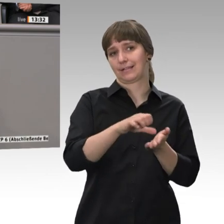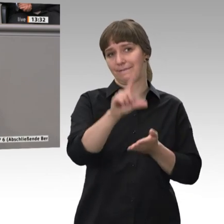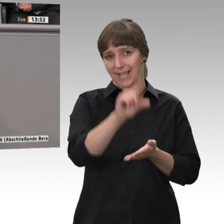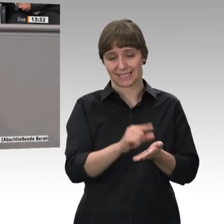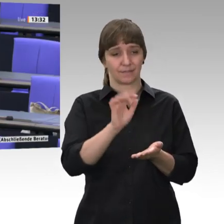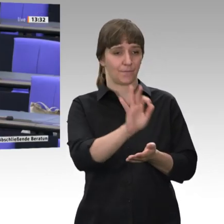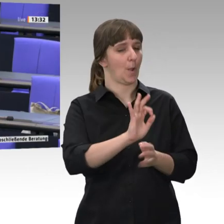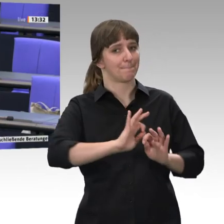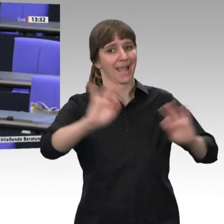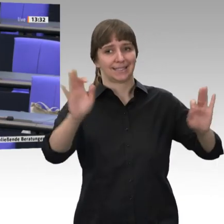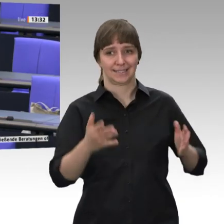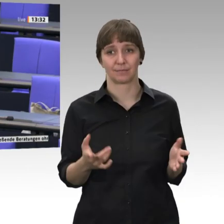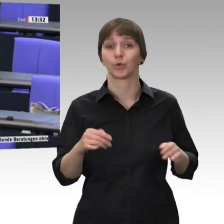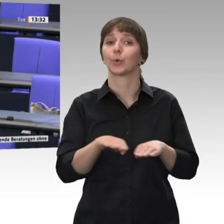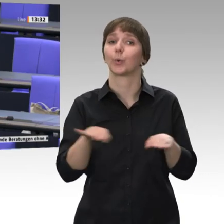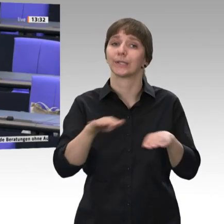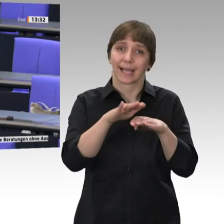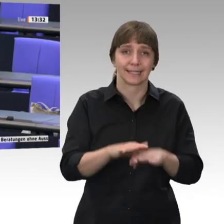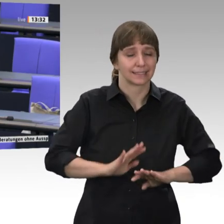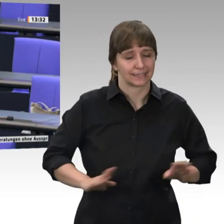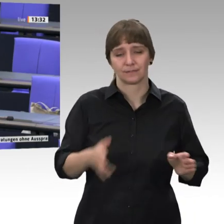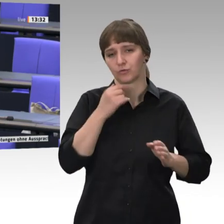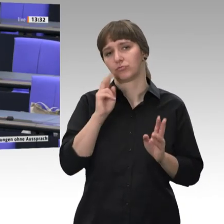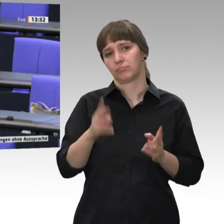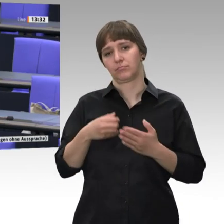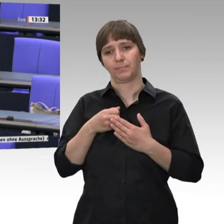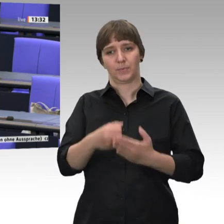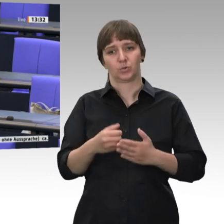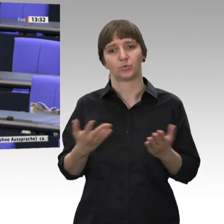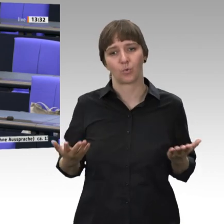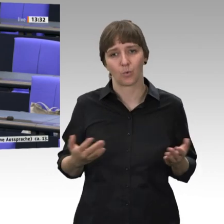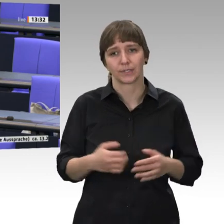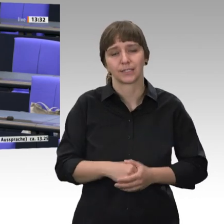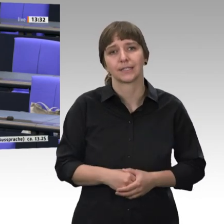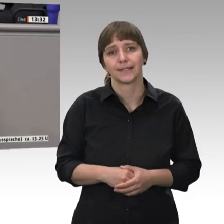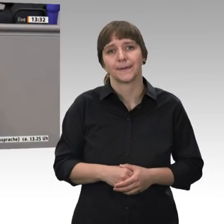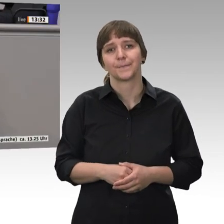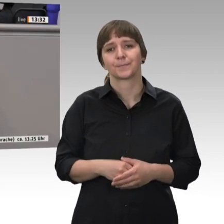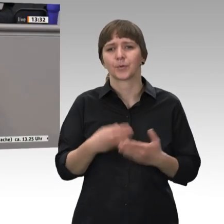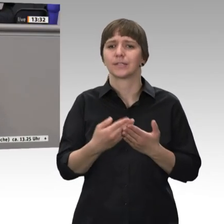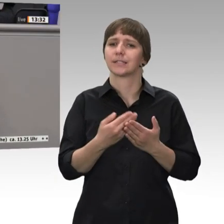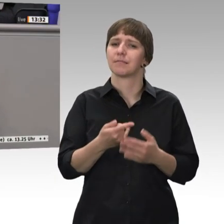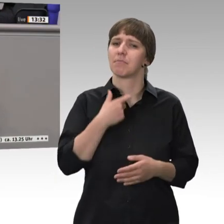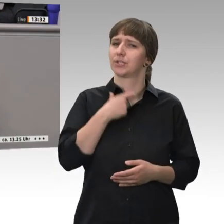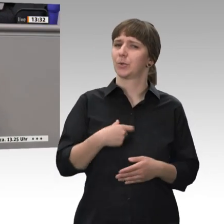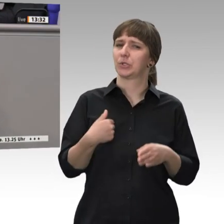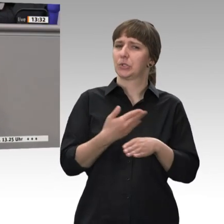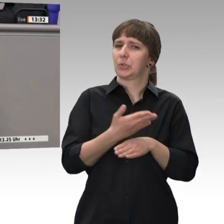sagen. Das ist keine Grundrente. Das möchte ich ausdrücklich so feststellen. Was mich dabei persönlich stört, sage ich auch ganz offen,